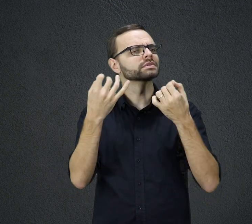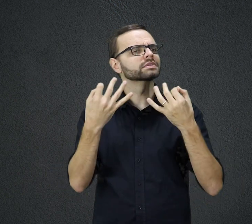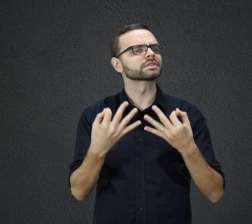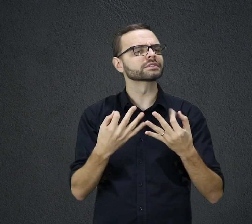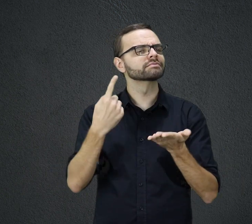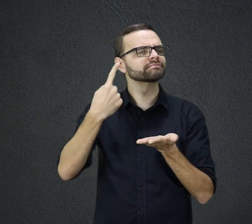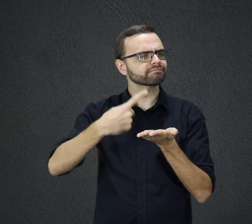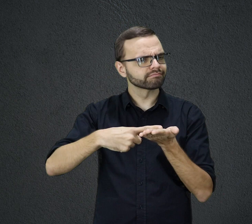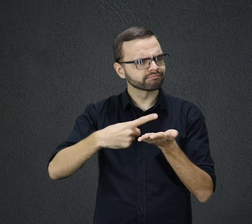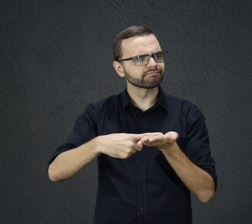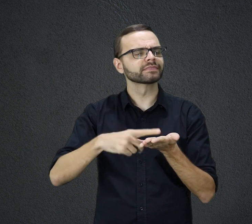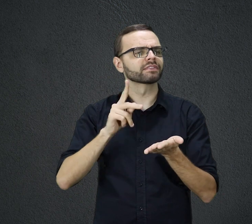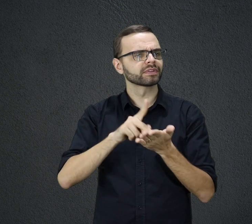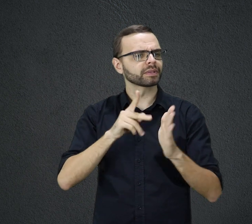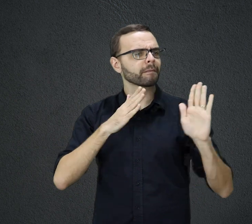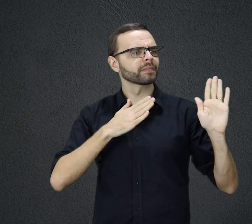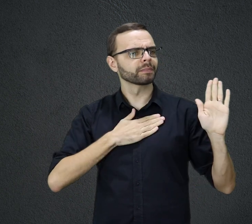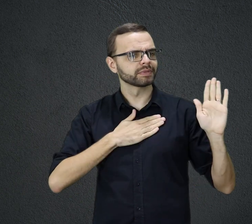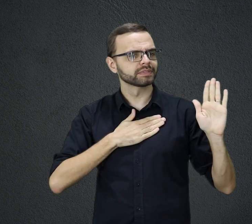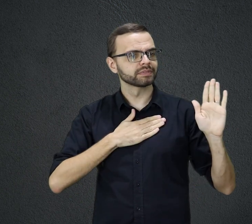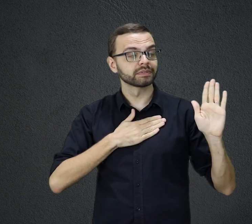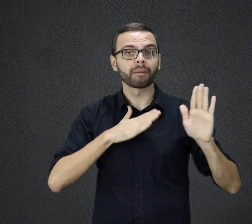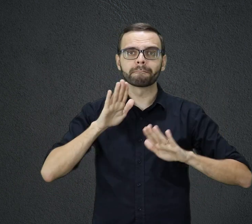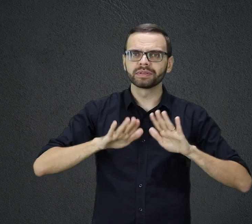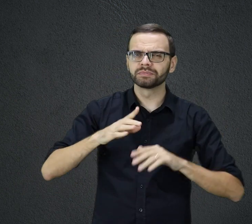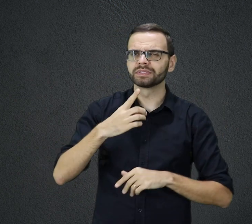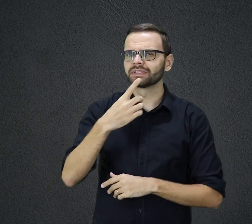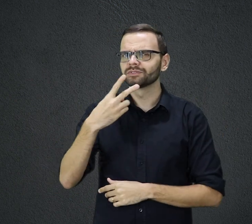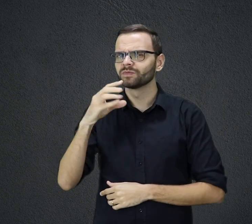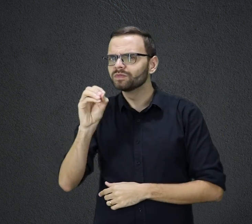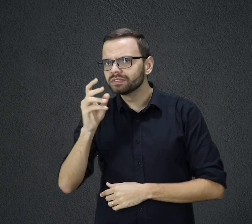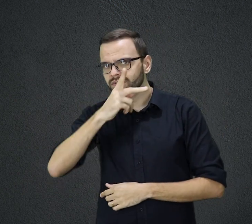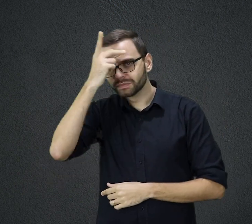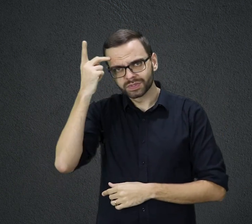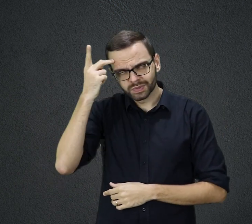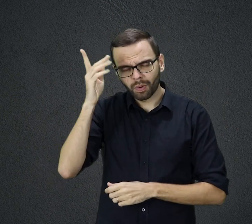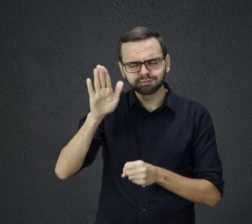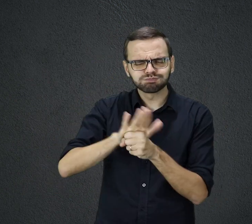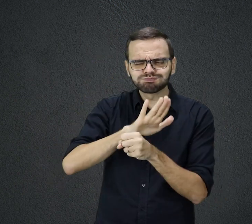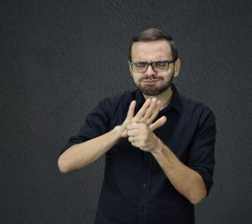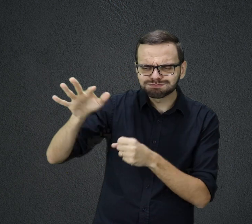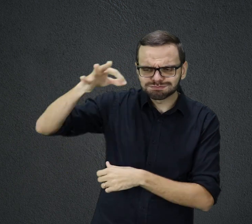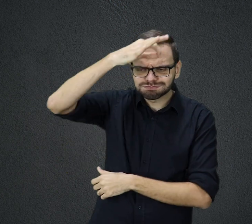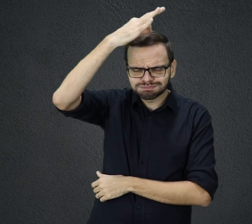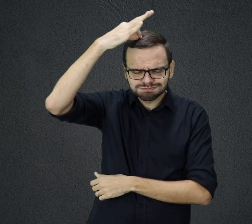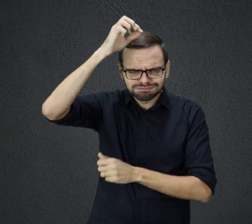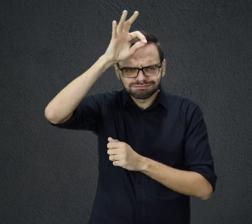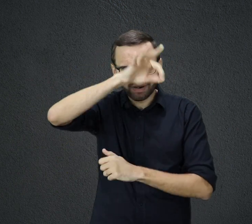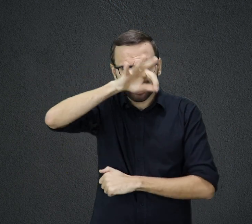promessas. Cerca de 120 pessoas ficaram cheias do Espírito Santo e começaram a